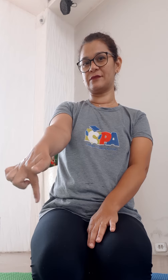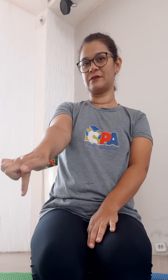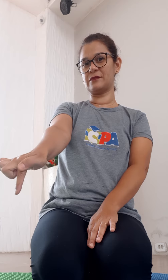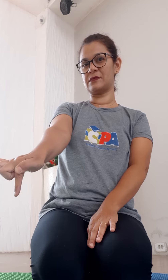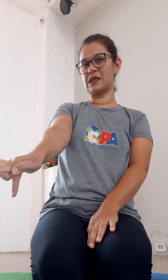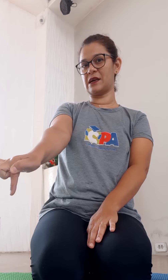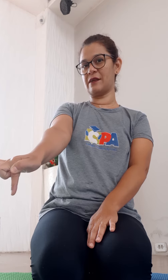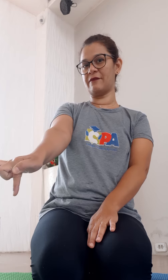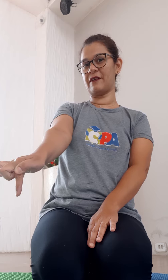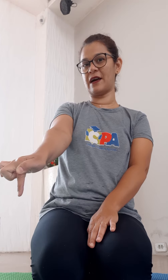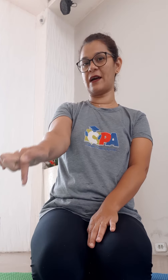Então,